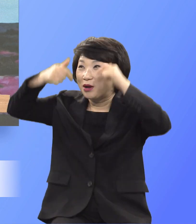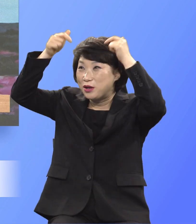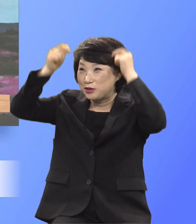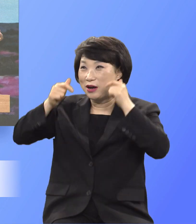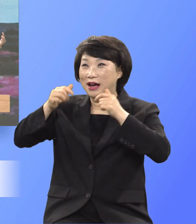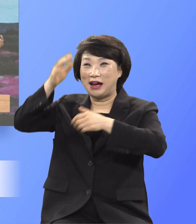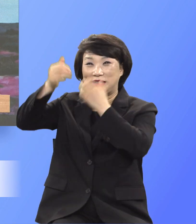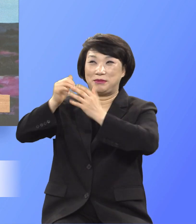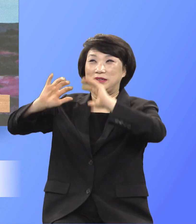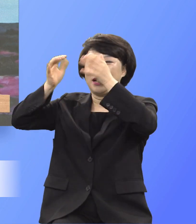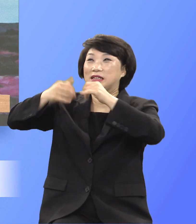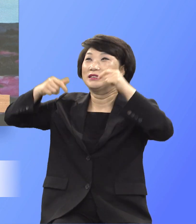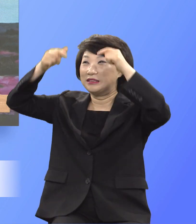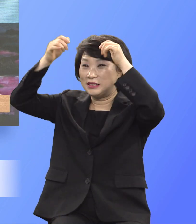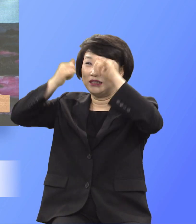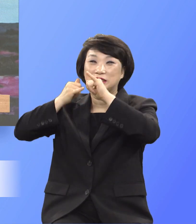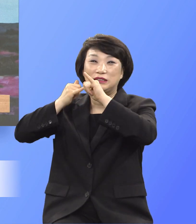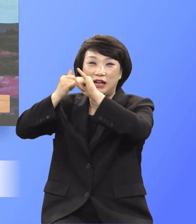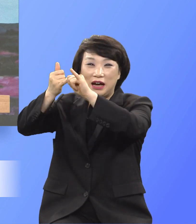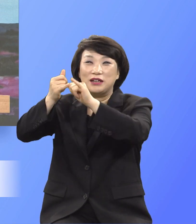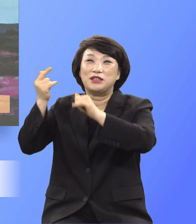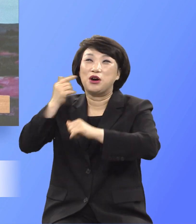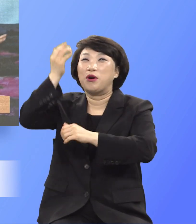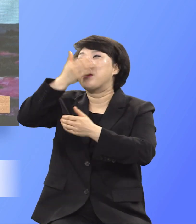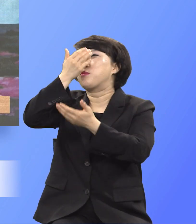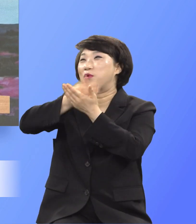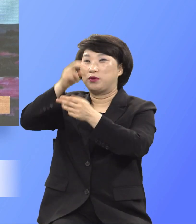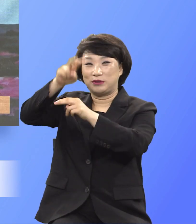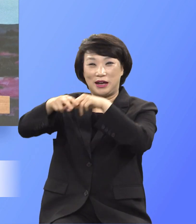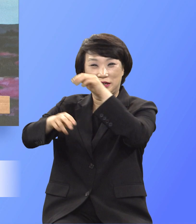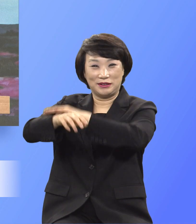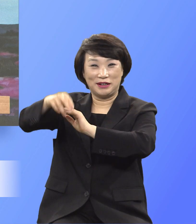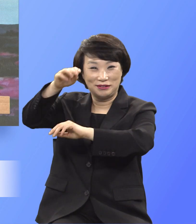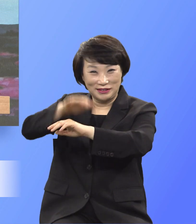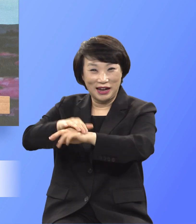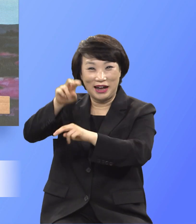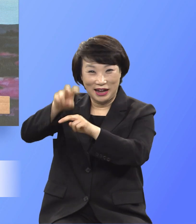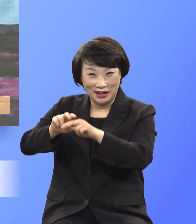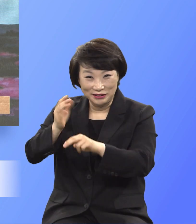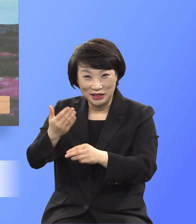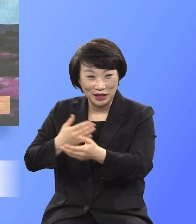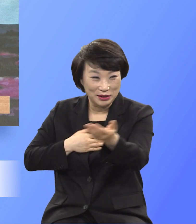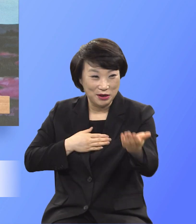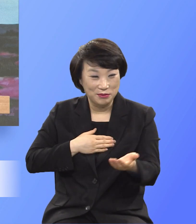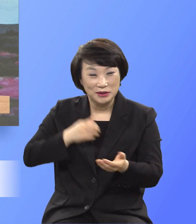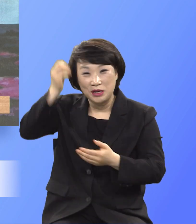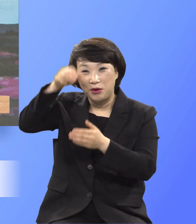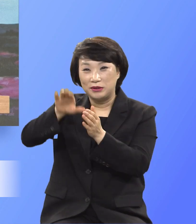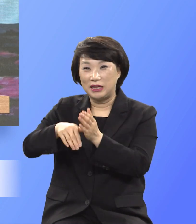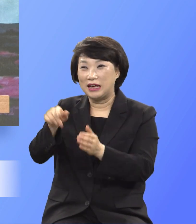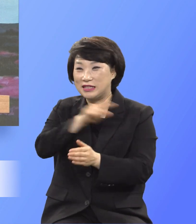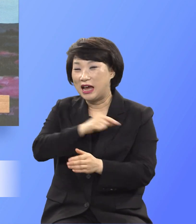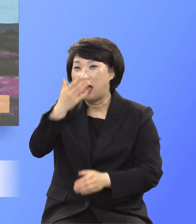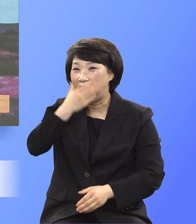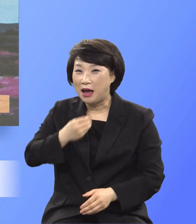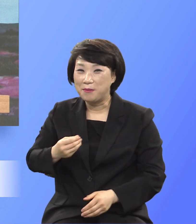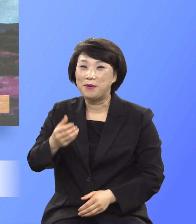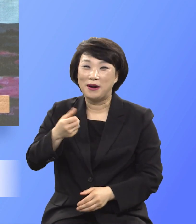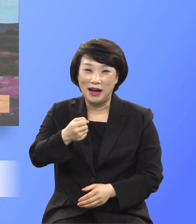하늘의 산과 영광의 보좌 자업회 자업회에서 여러분의 영혼의 때가 가장 행복한 영원한